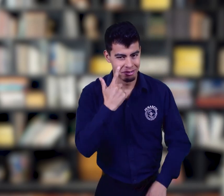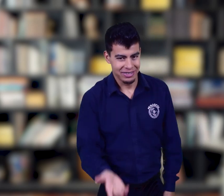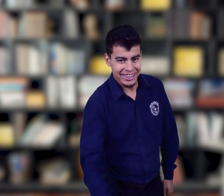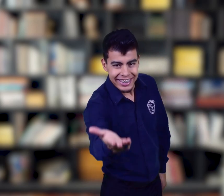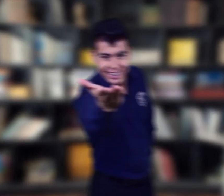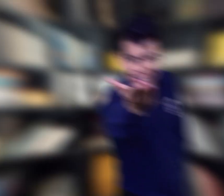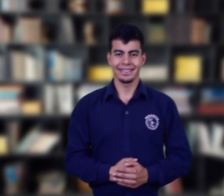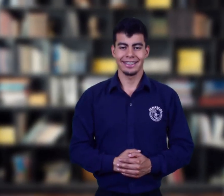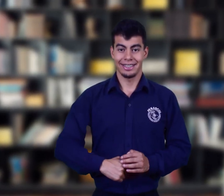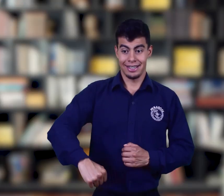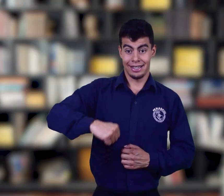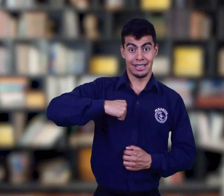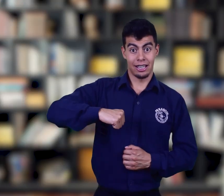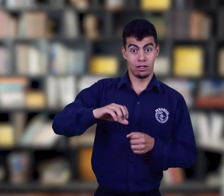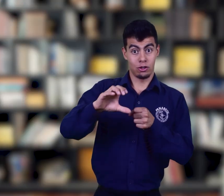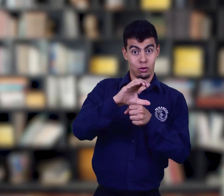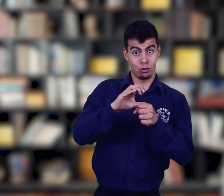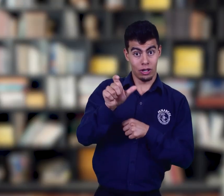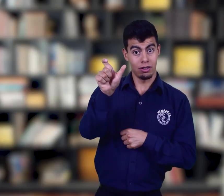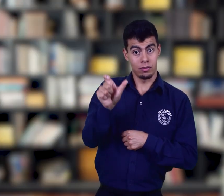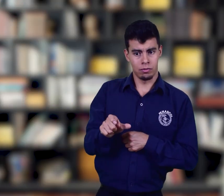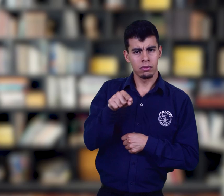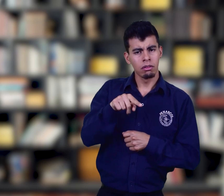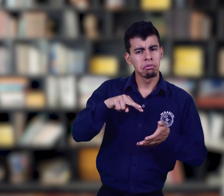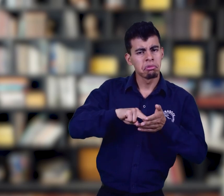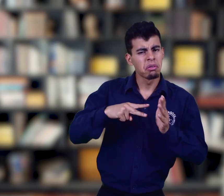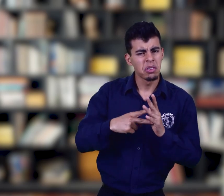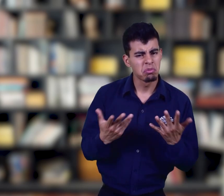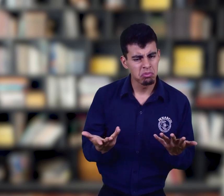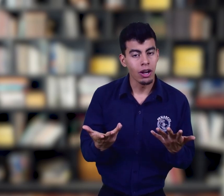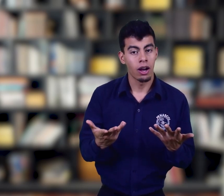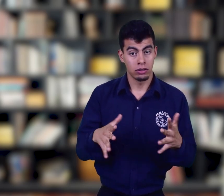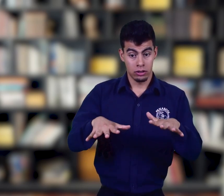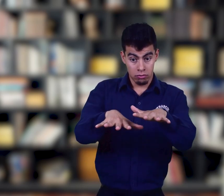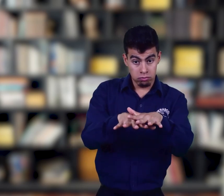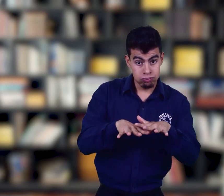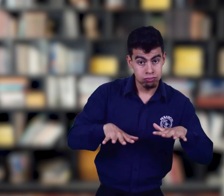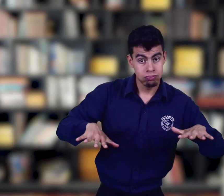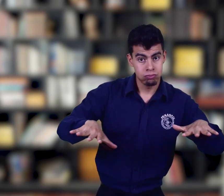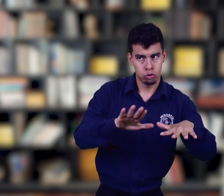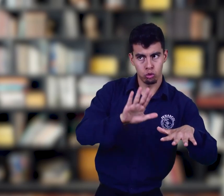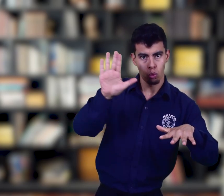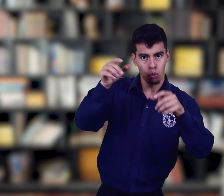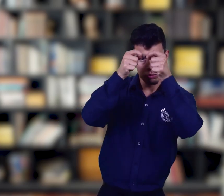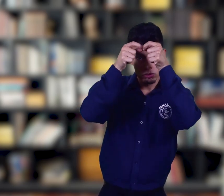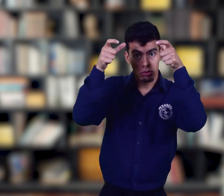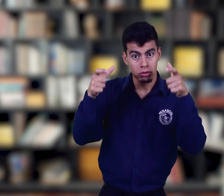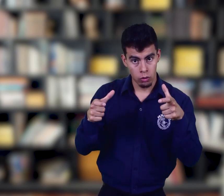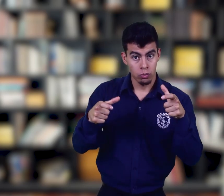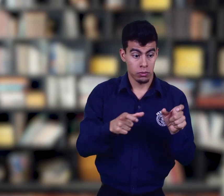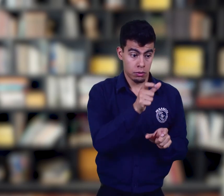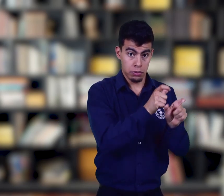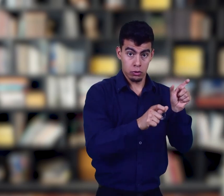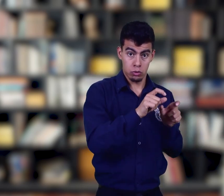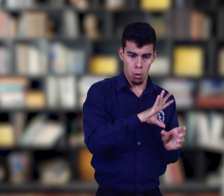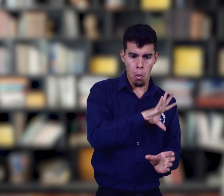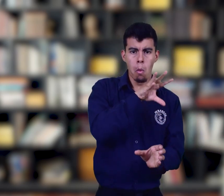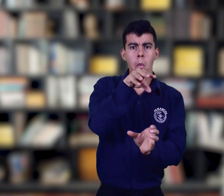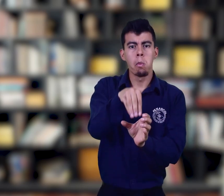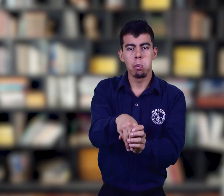significa? Veamos. ¿En qué consiste el derecho a ser ciudadano? Aquellas personas que hacen parte de un